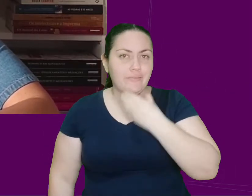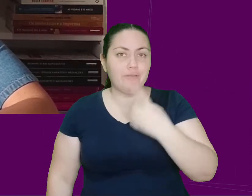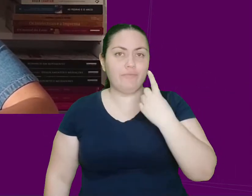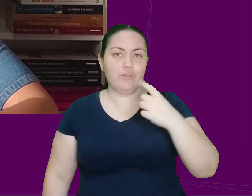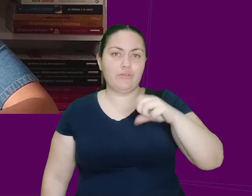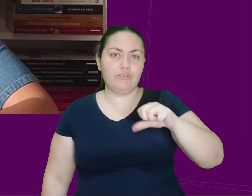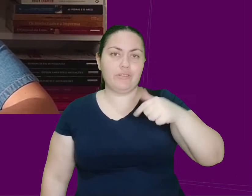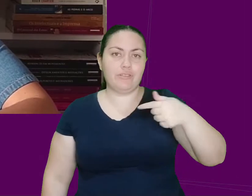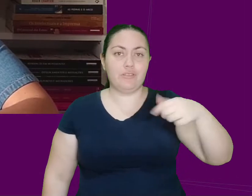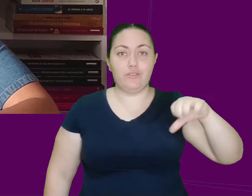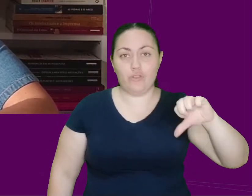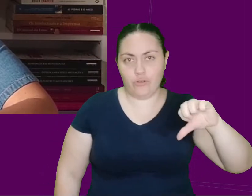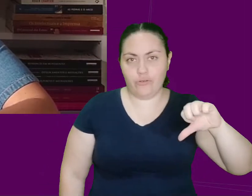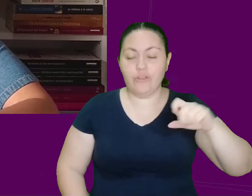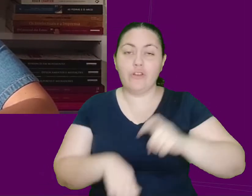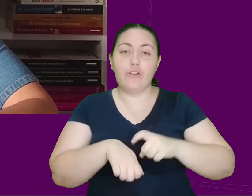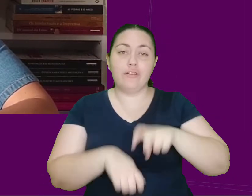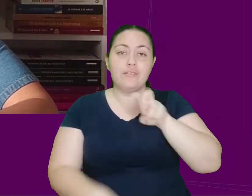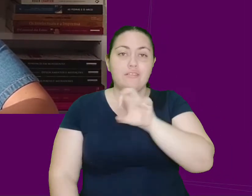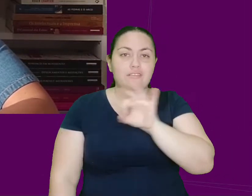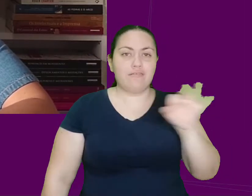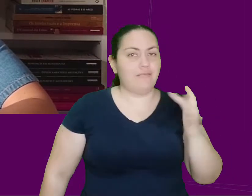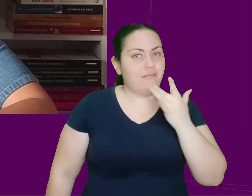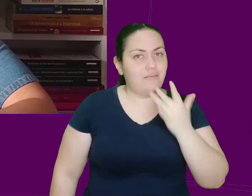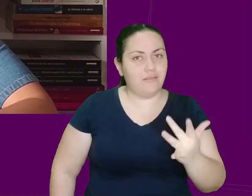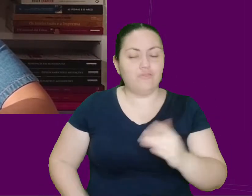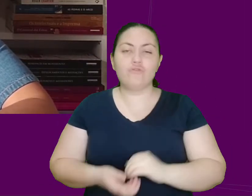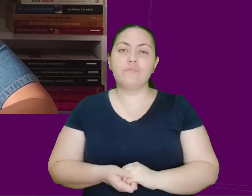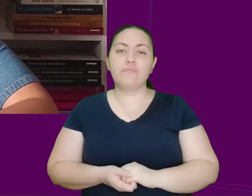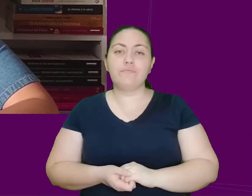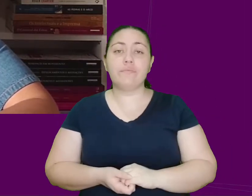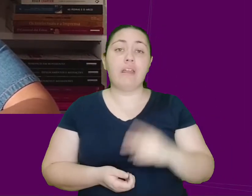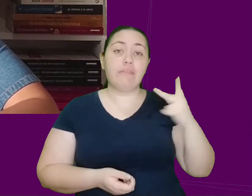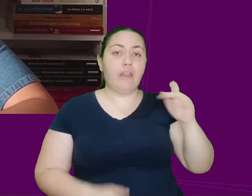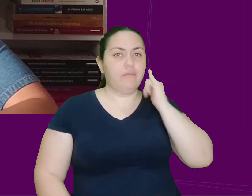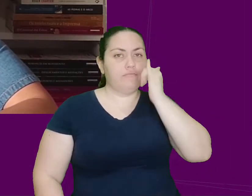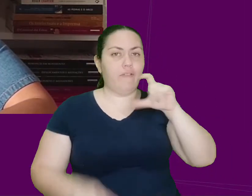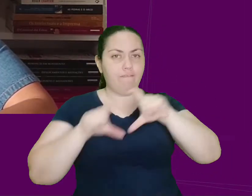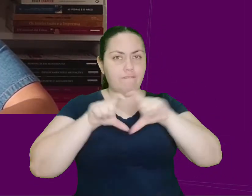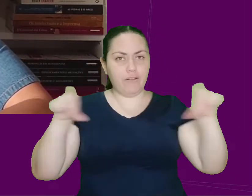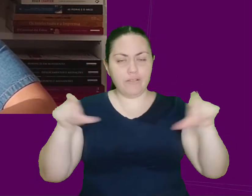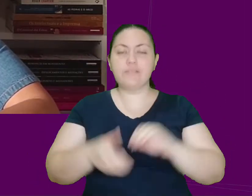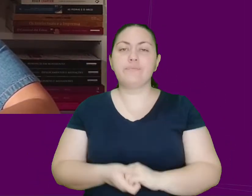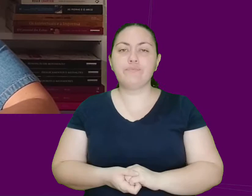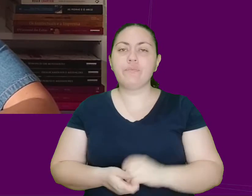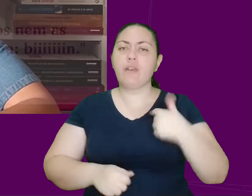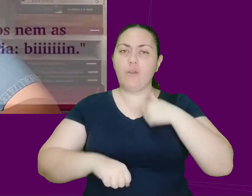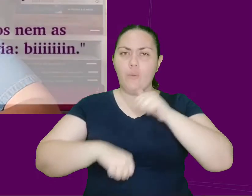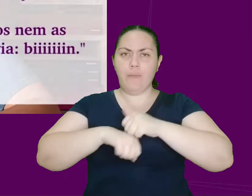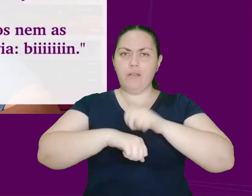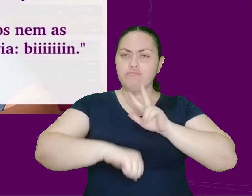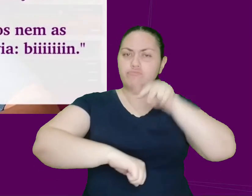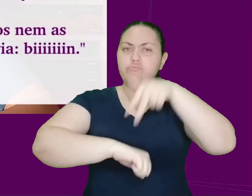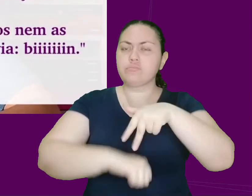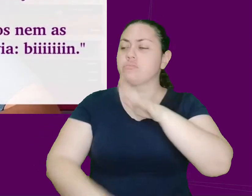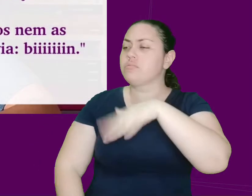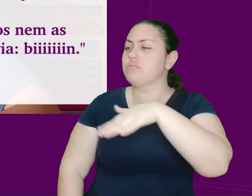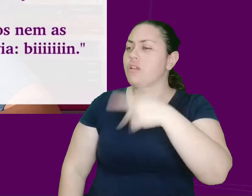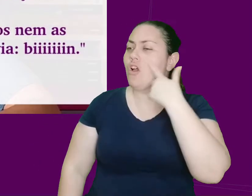1979, às 17 horas. Nas palavras do narrador, subi numa pedra e gritei,